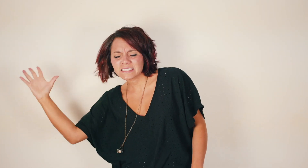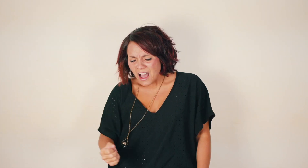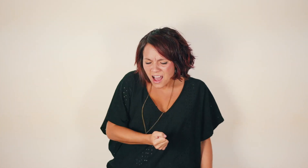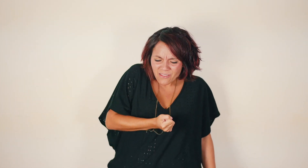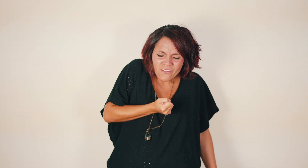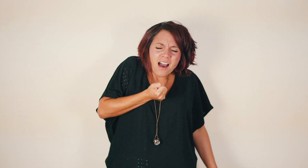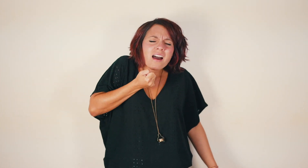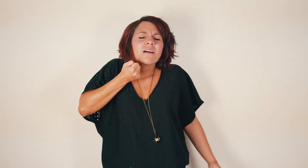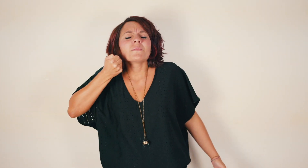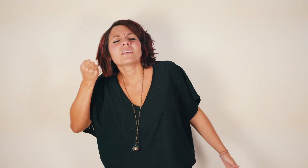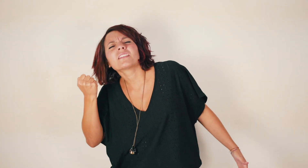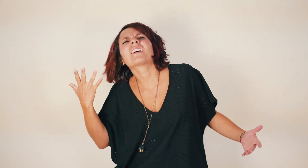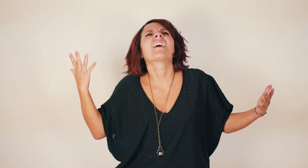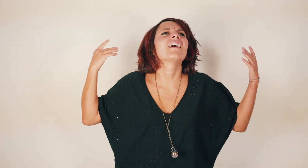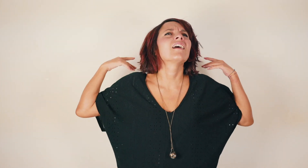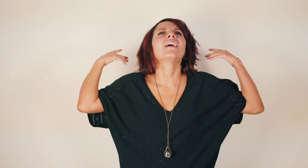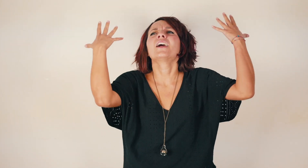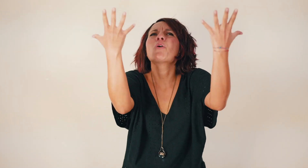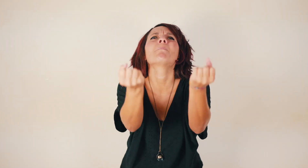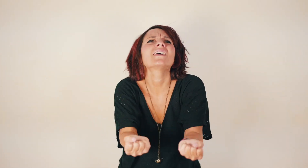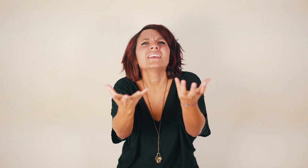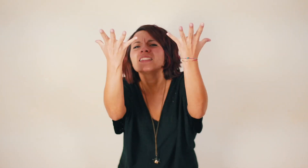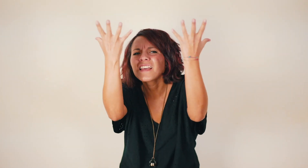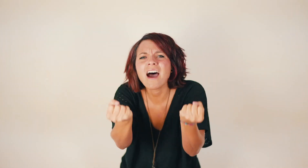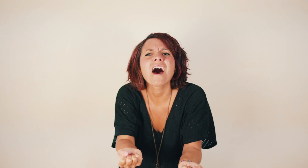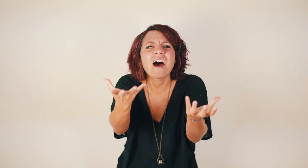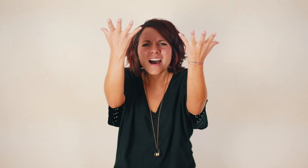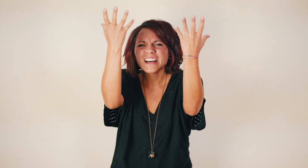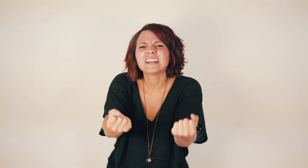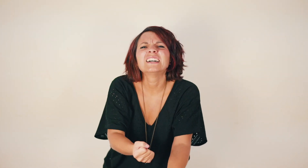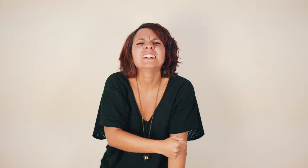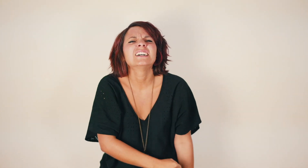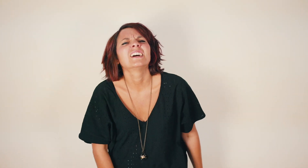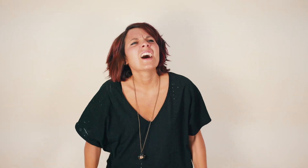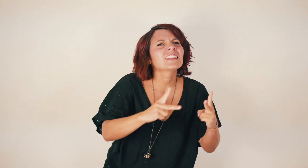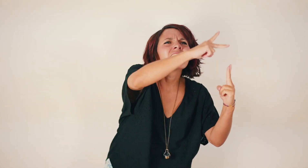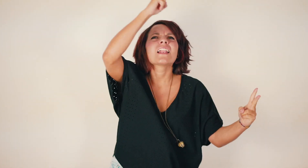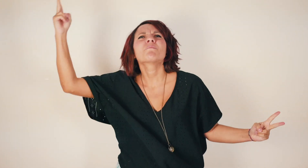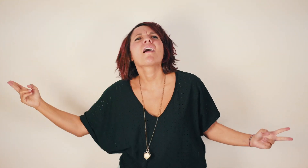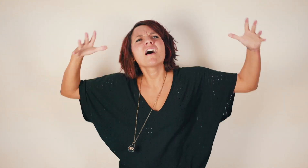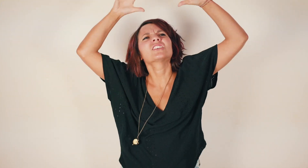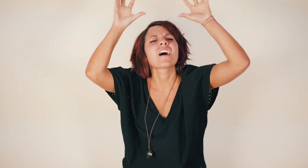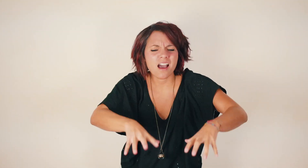salvami da L'umidità Della pioggia più